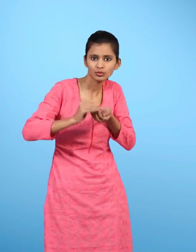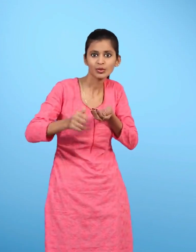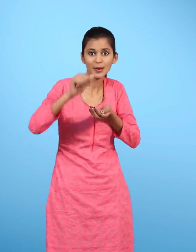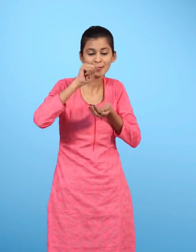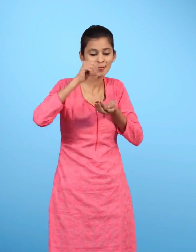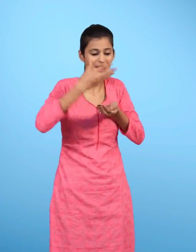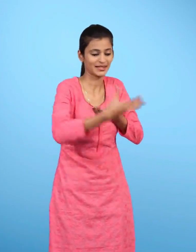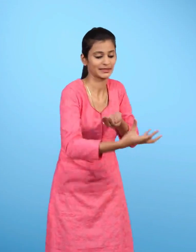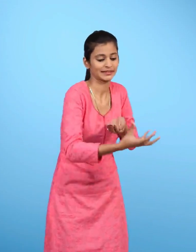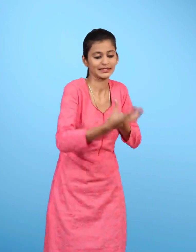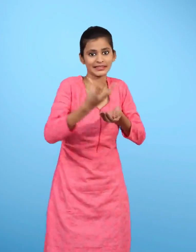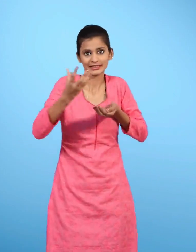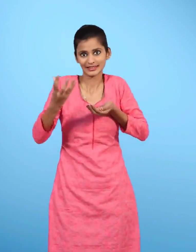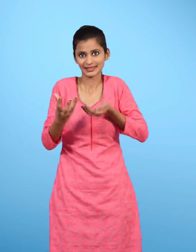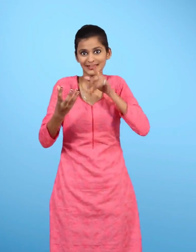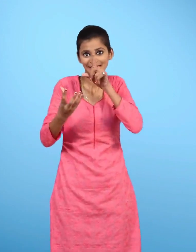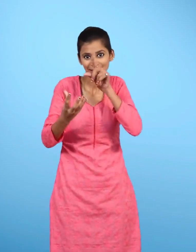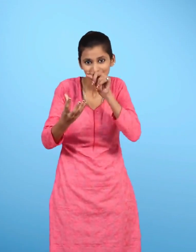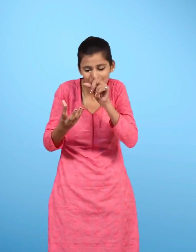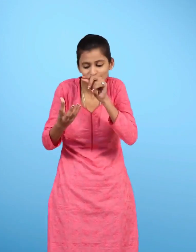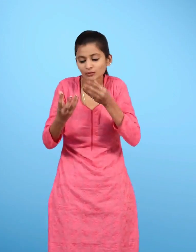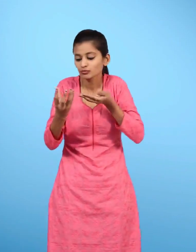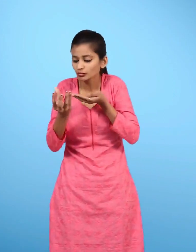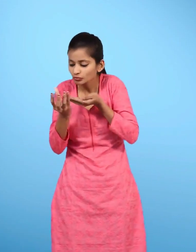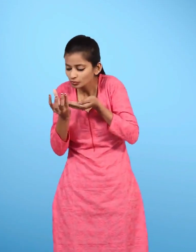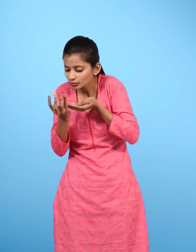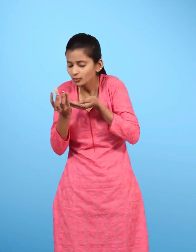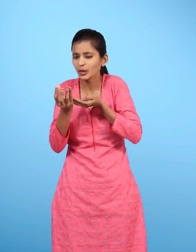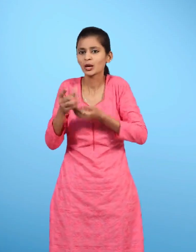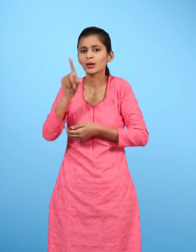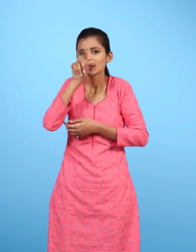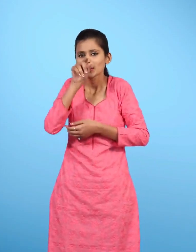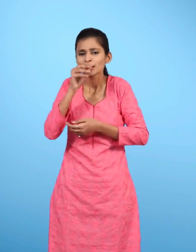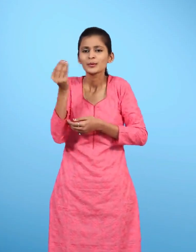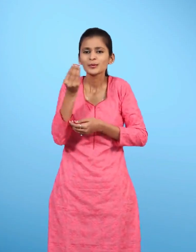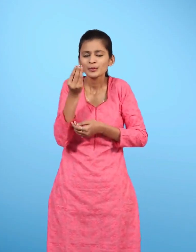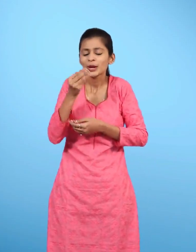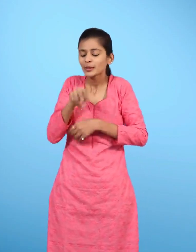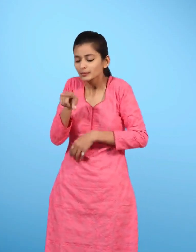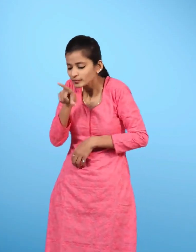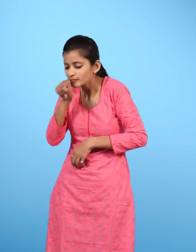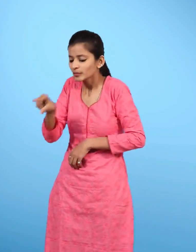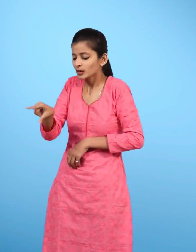पानी की कटोरी चिडिया की चोंच के पास लगाई चिडिया ने थोड़ा पानी पिया